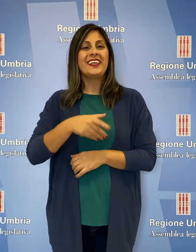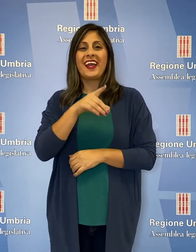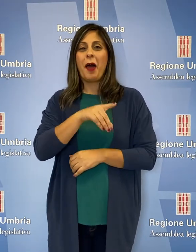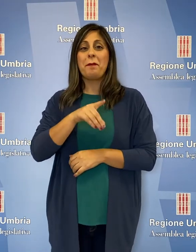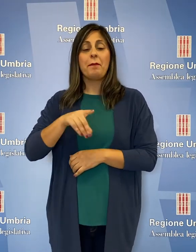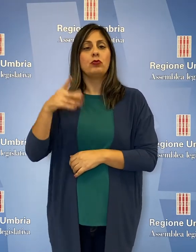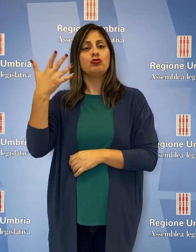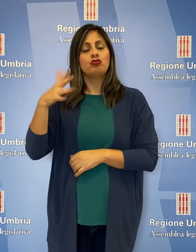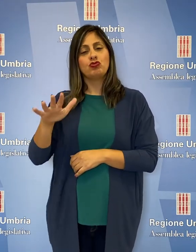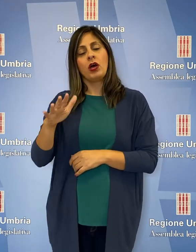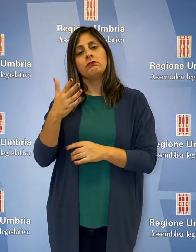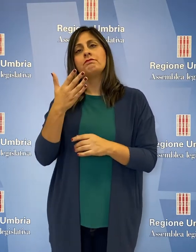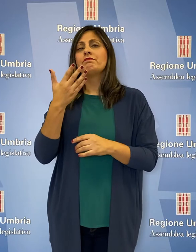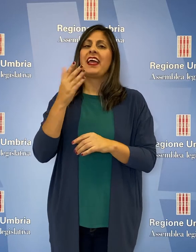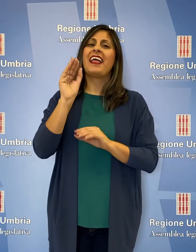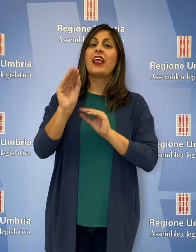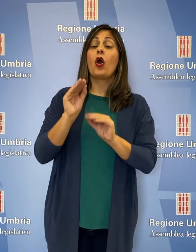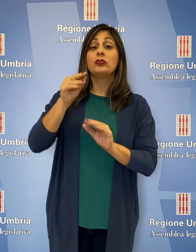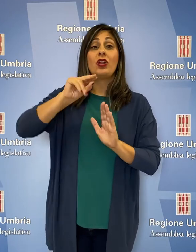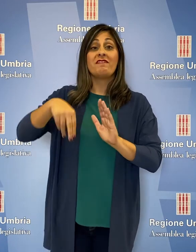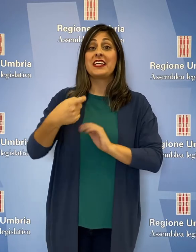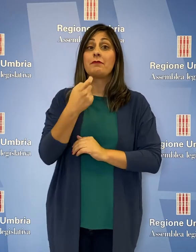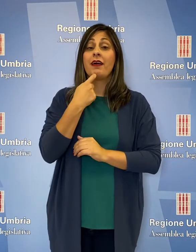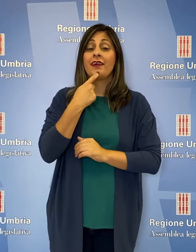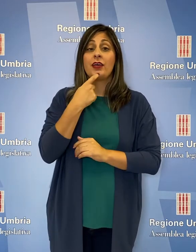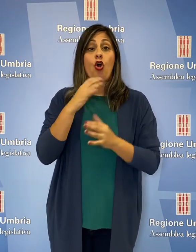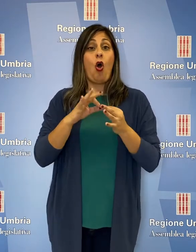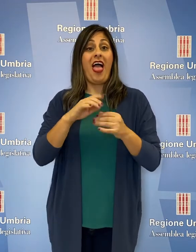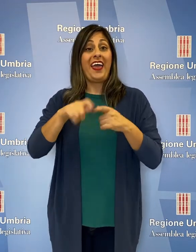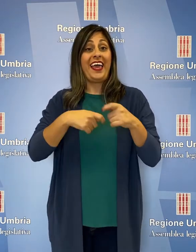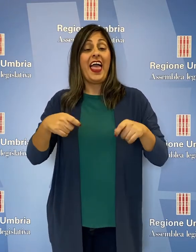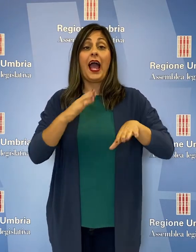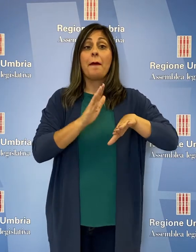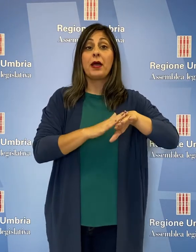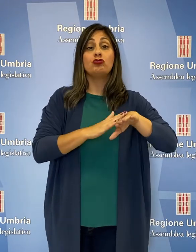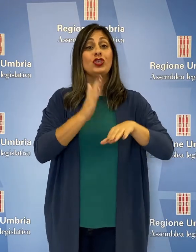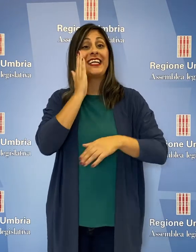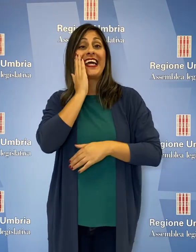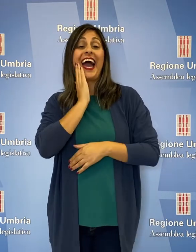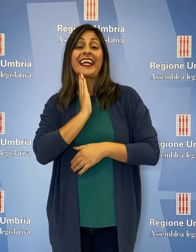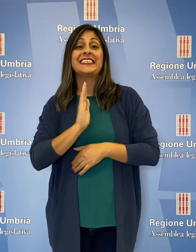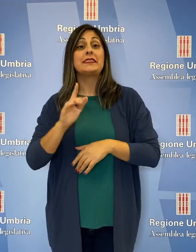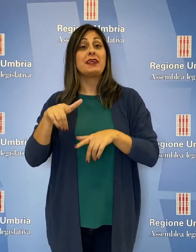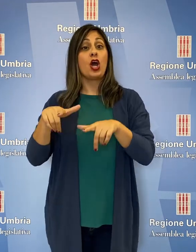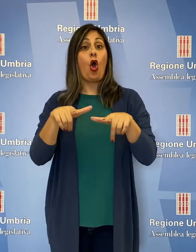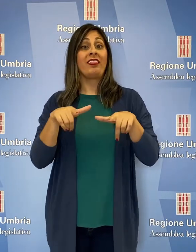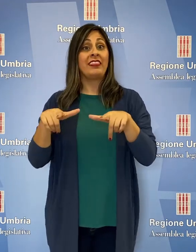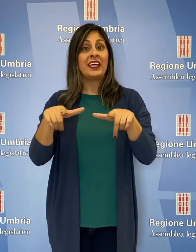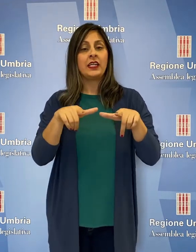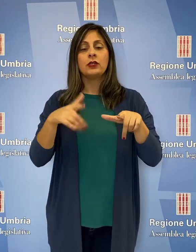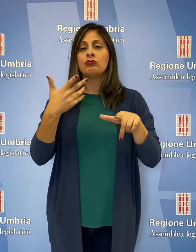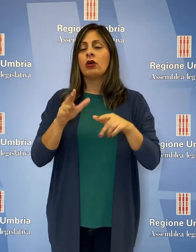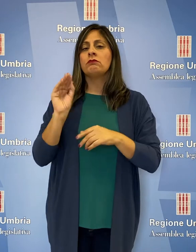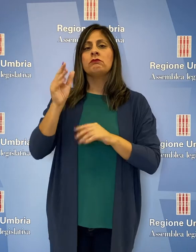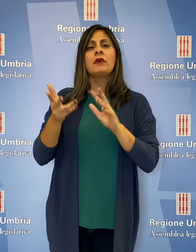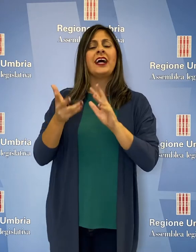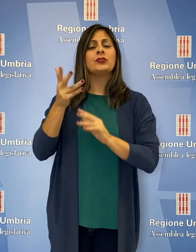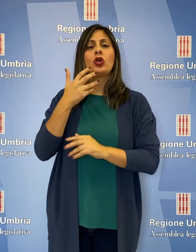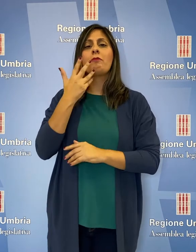Peppucci ha illustrato l'interrogazione, firmata anche dai colleghi della Lega Valerio Mancini, Daniele Carissimi ed Eugenio Rondini, che chiede all'assessore